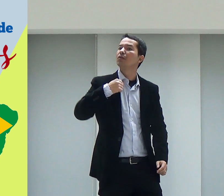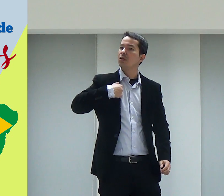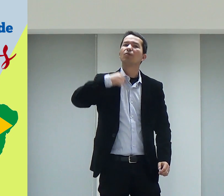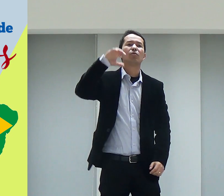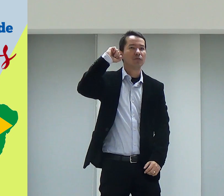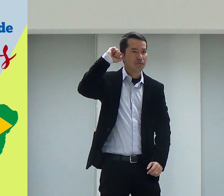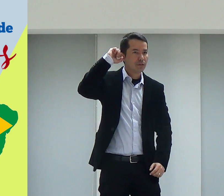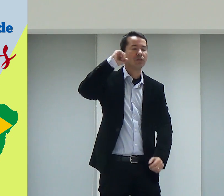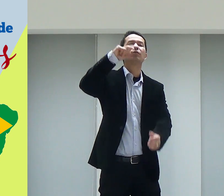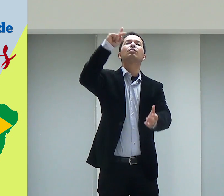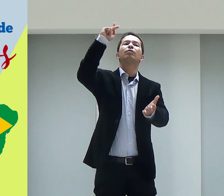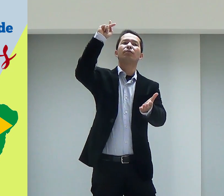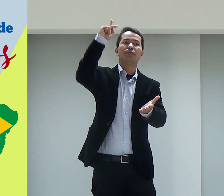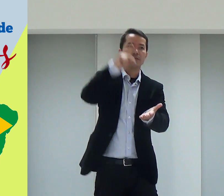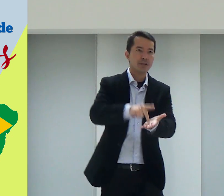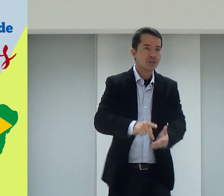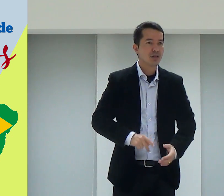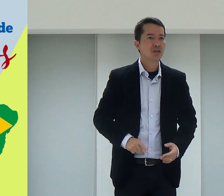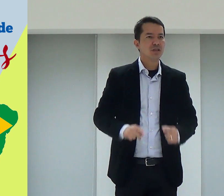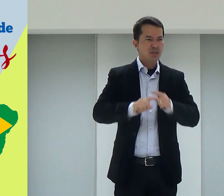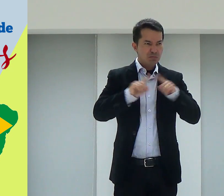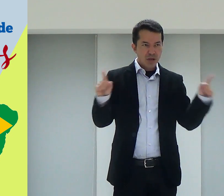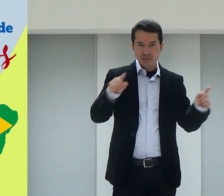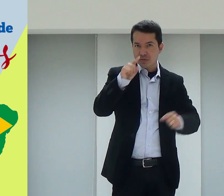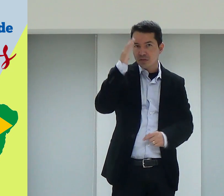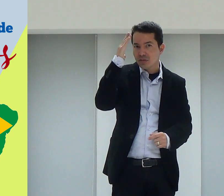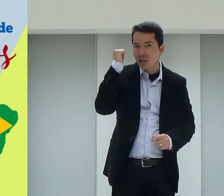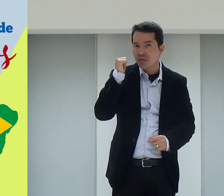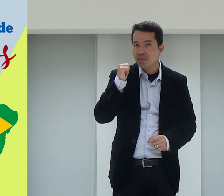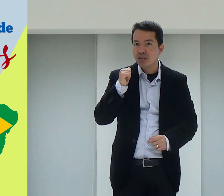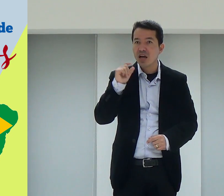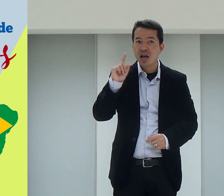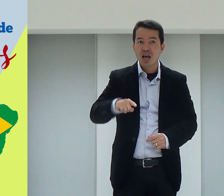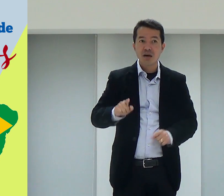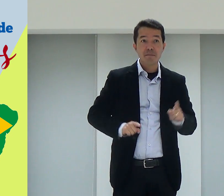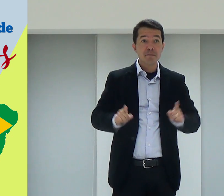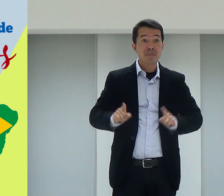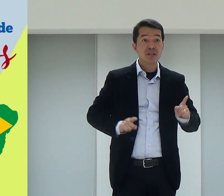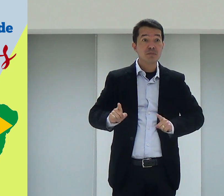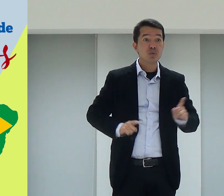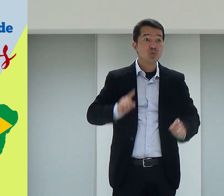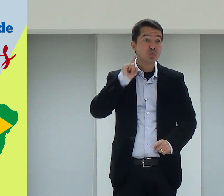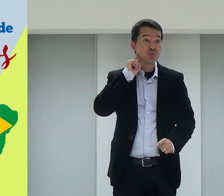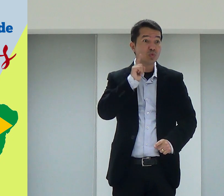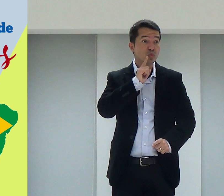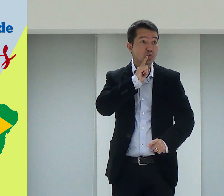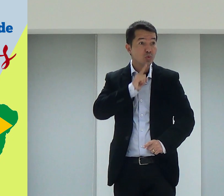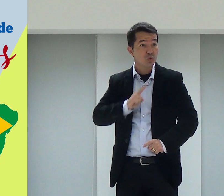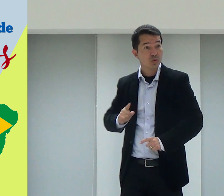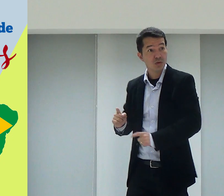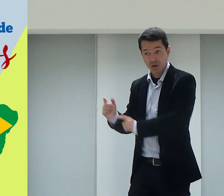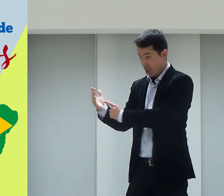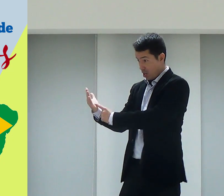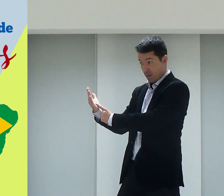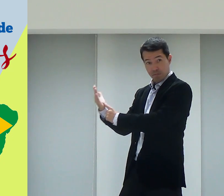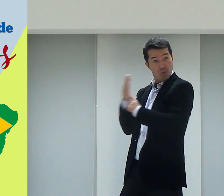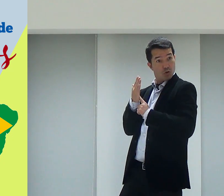Não é isso. Eu sou ouvinte? Sim. Mas, você sabia que eu tenho um primo que é surdo?